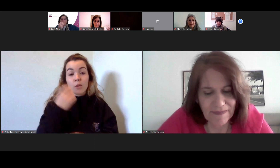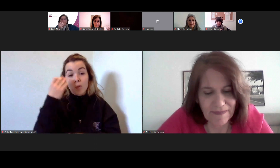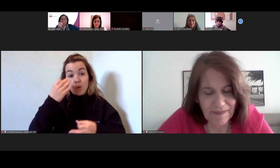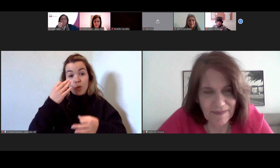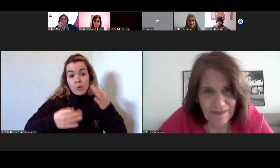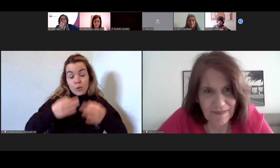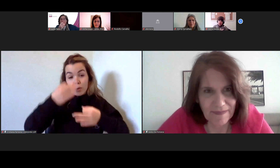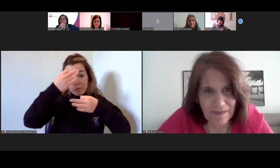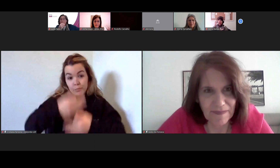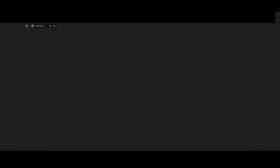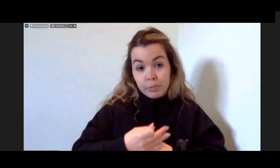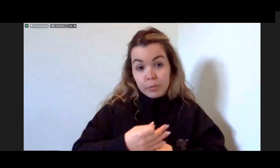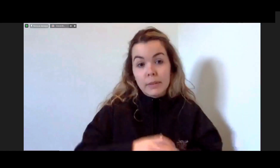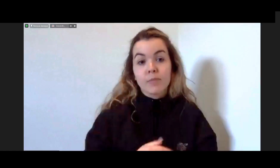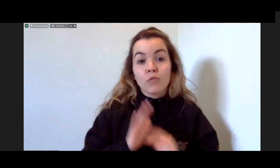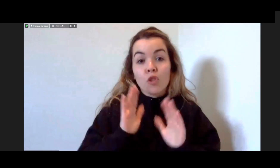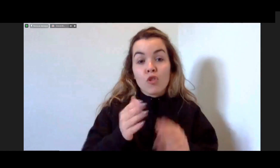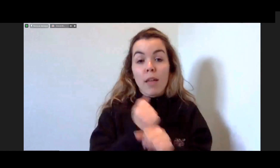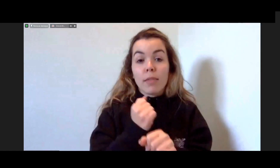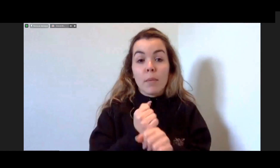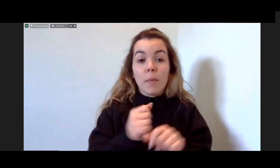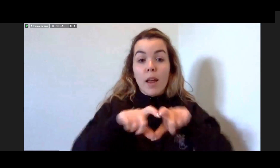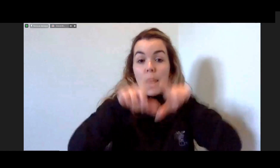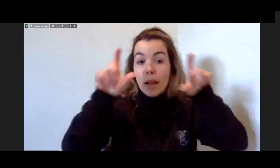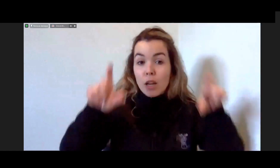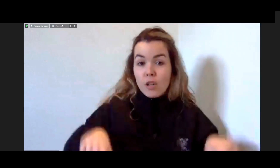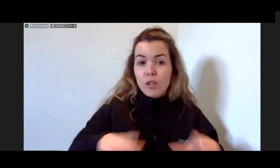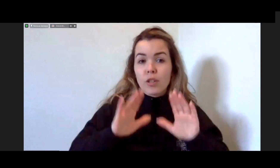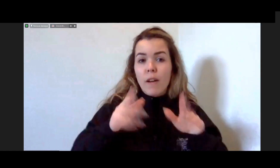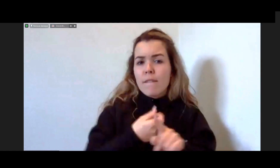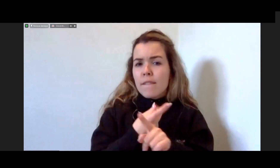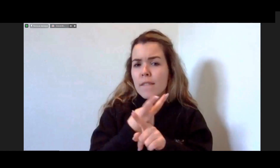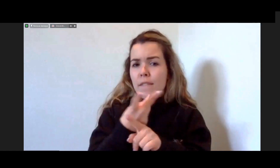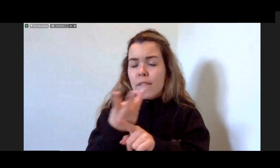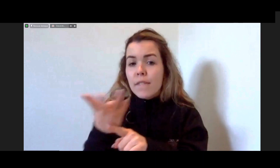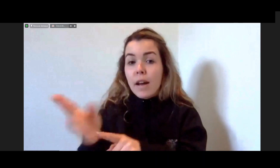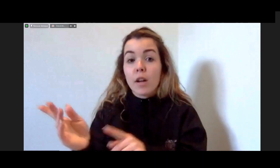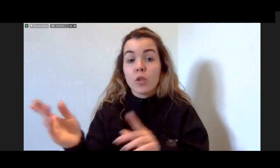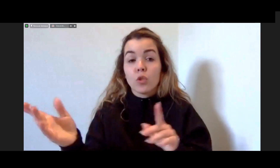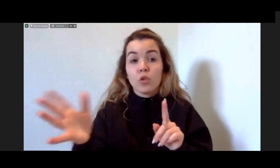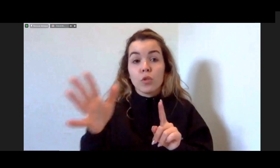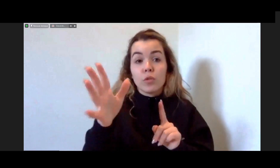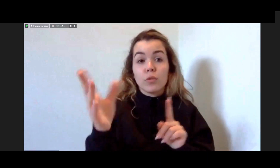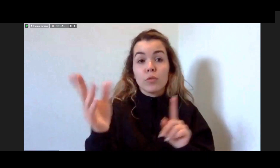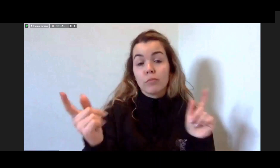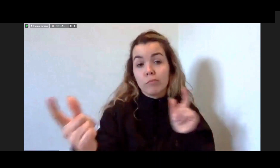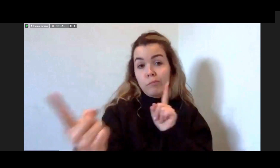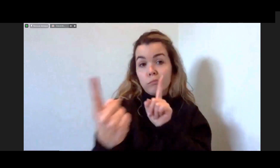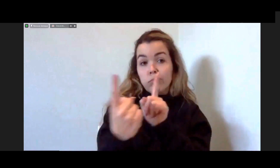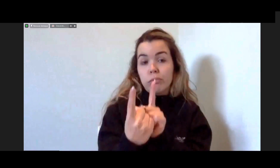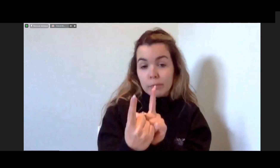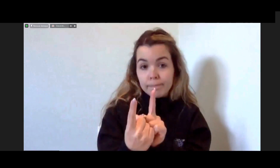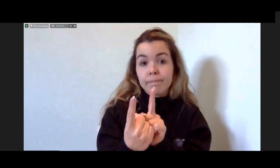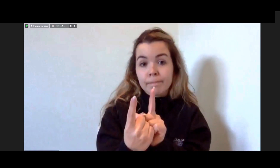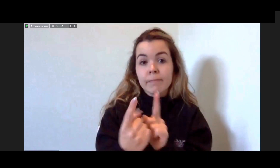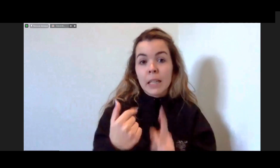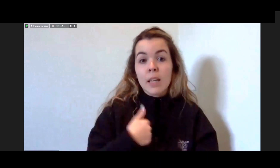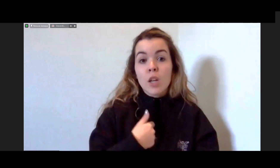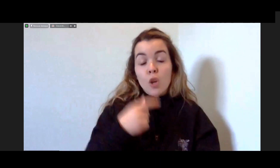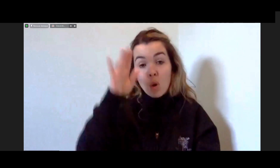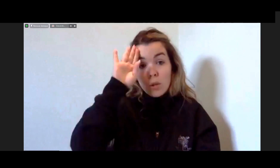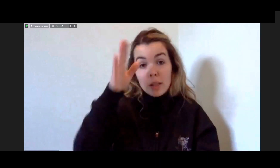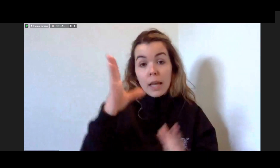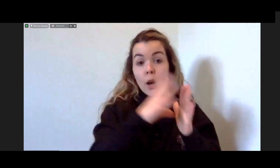centro de Vila Nova de Gaia fiz milhares de atendimentos hoje estou na inspeção tributária mas hoje reconheço que o modelo de